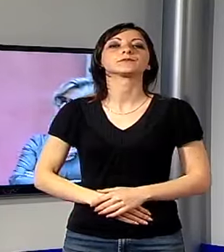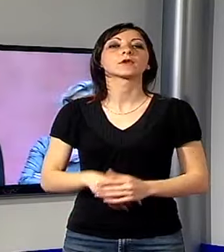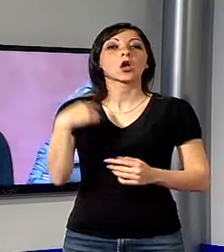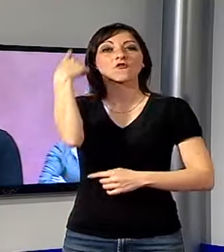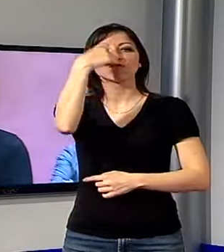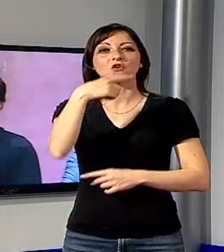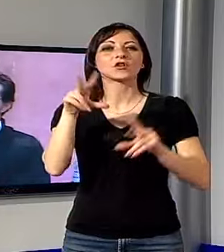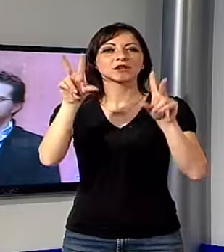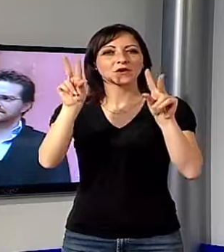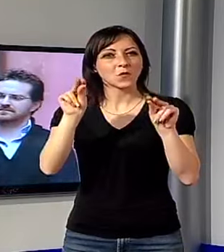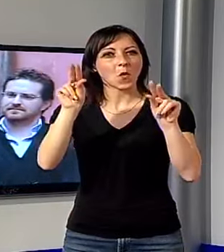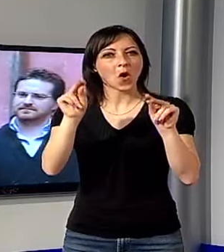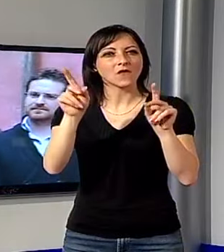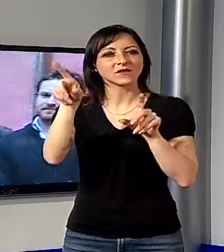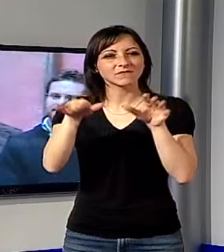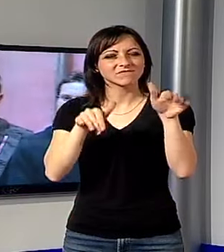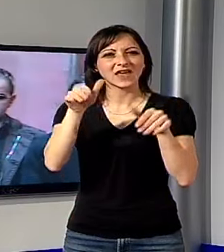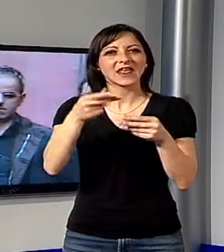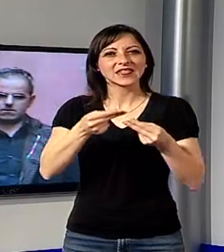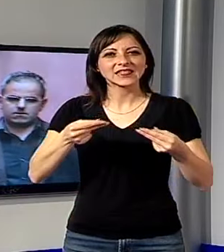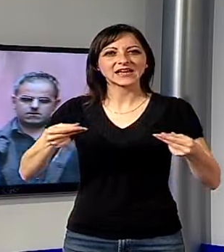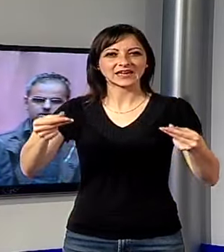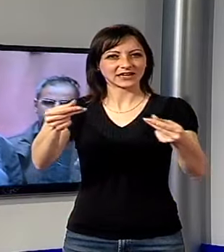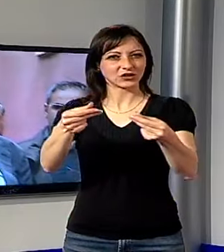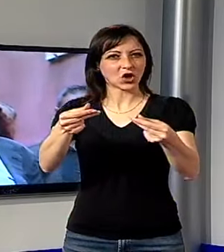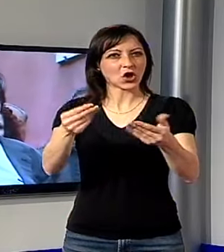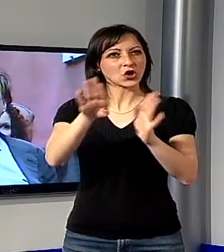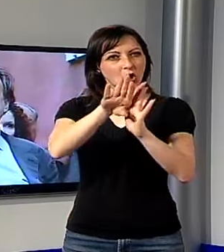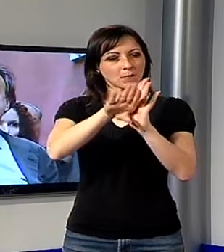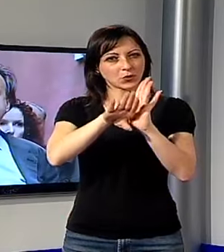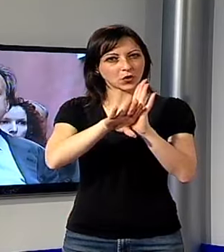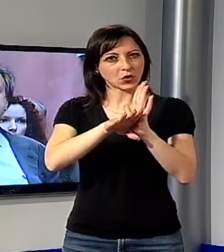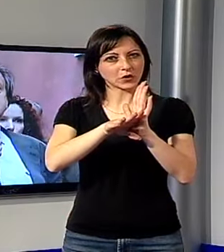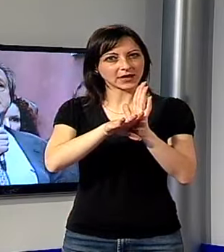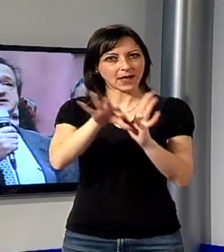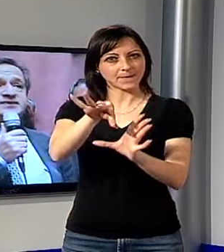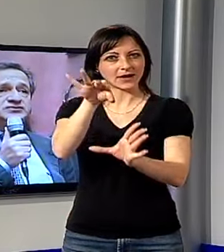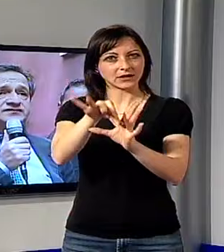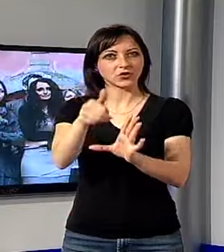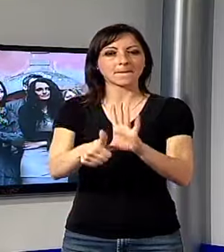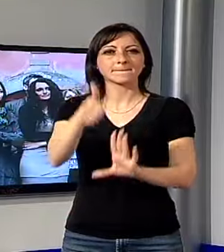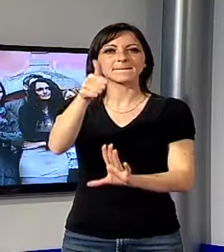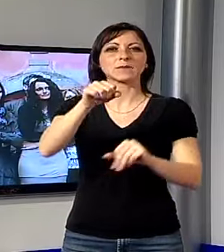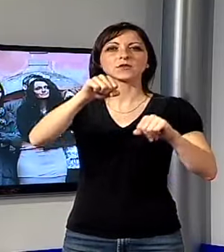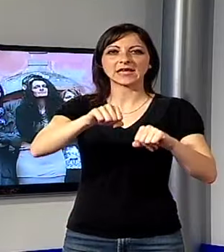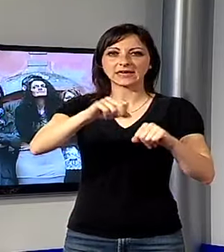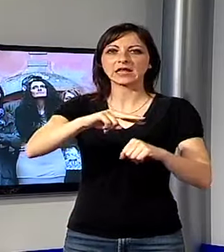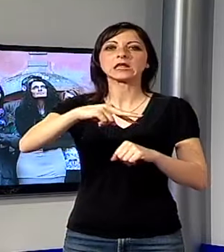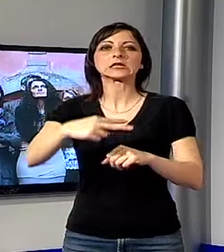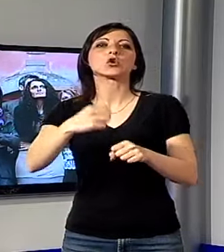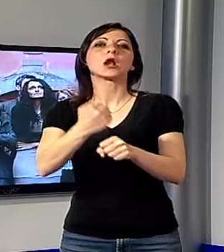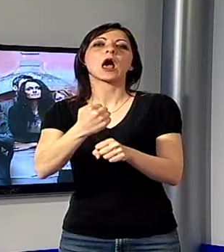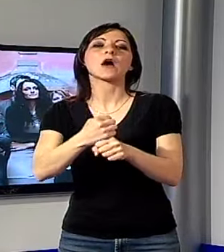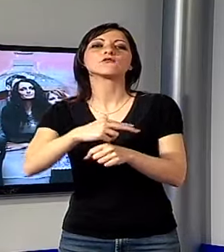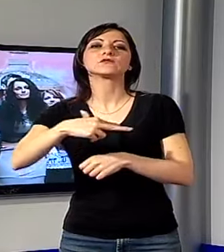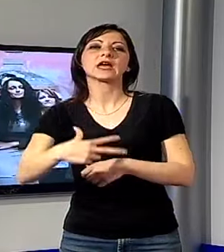nuovi che arrivano dalle varie frazioni del territorio e che nel programma elettorale mettono ai primi posti la sanità, il lavoro e